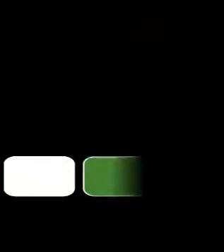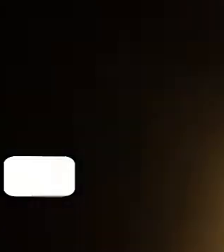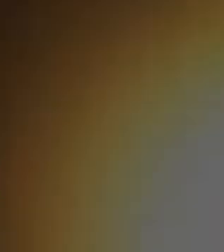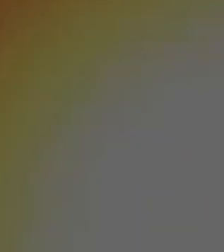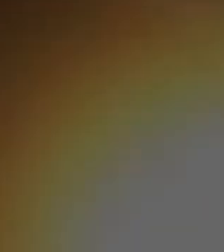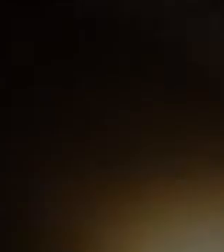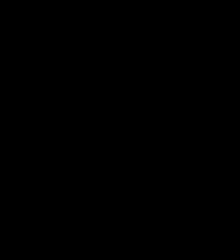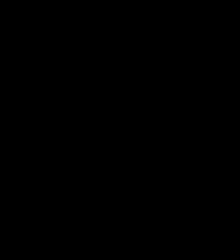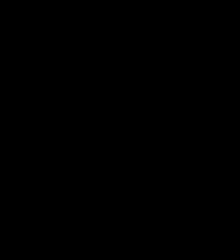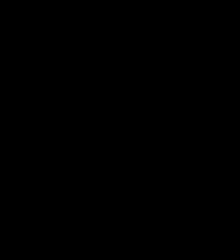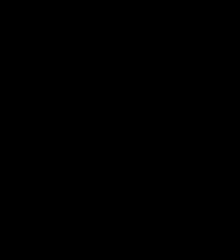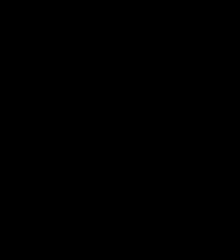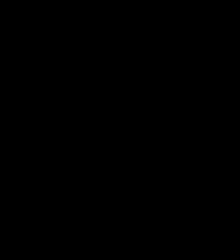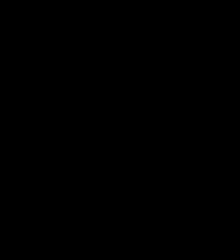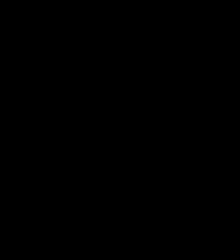conozcan conozcan conozcan Gracias.